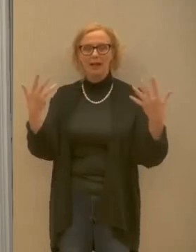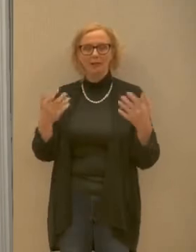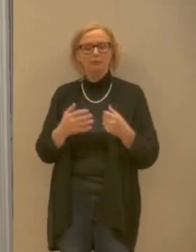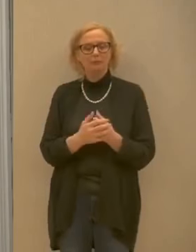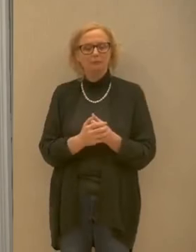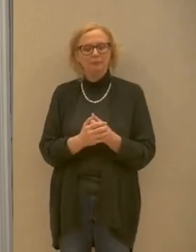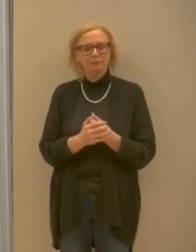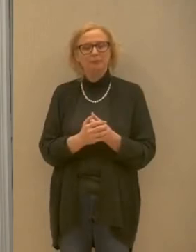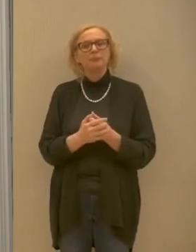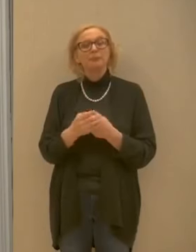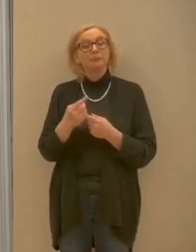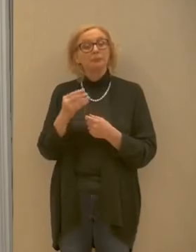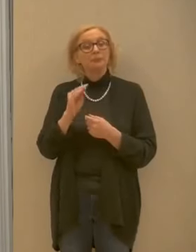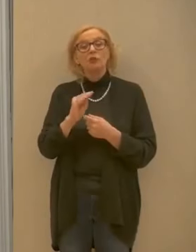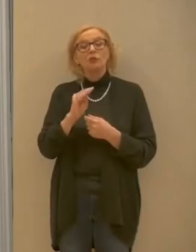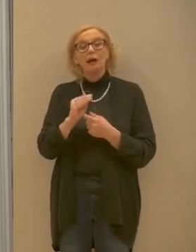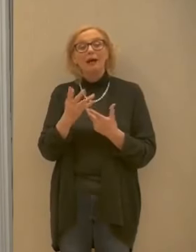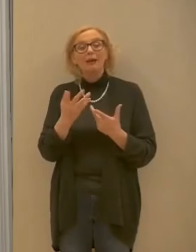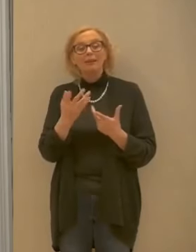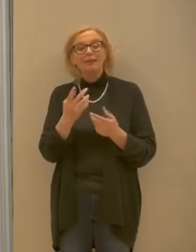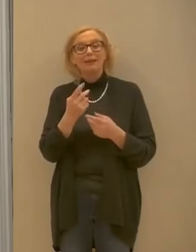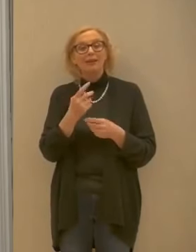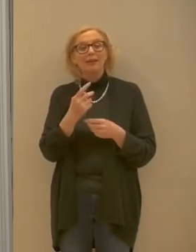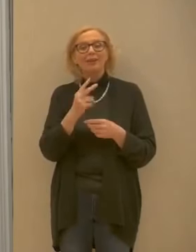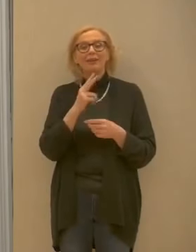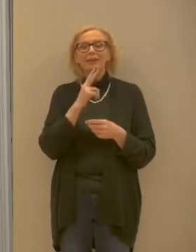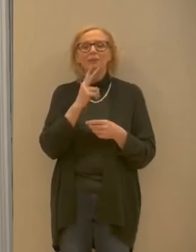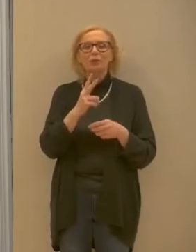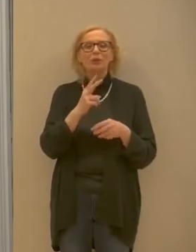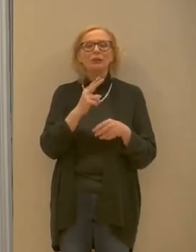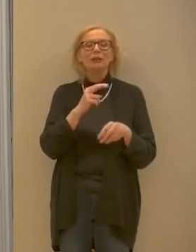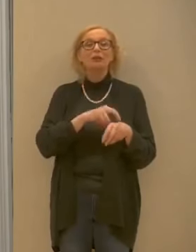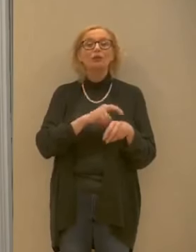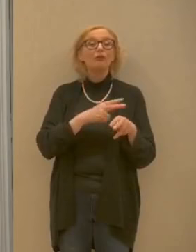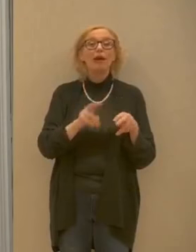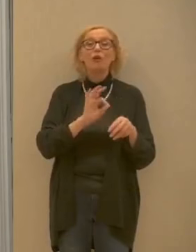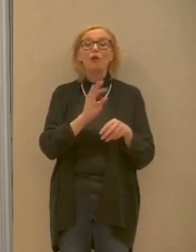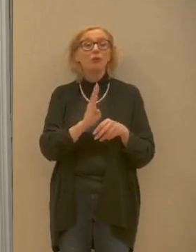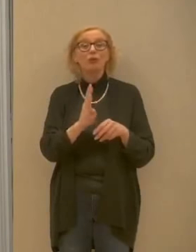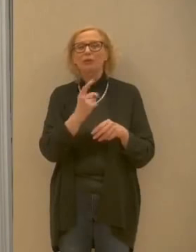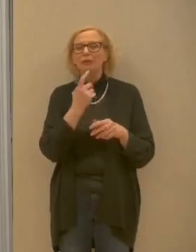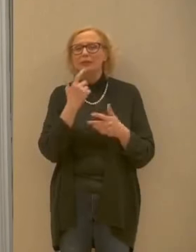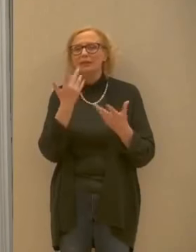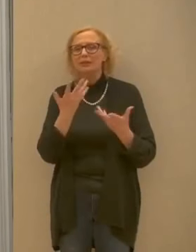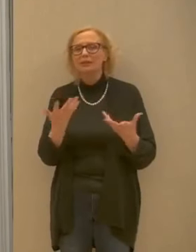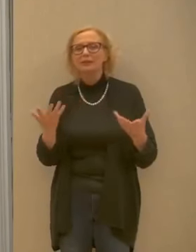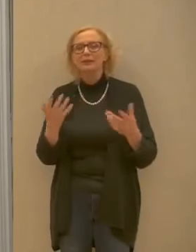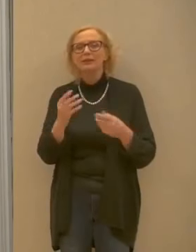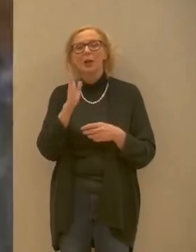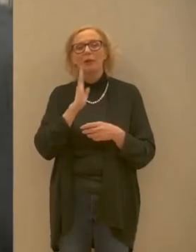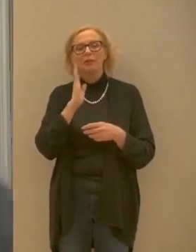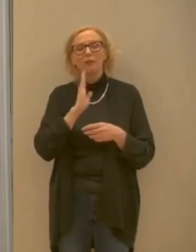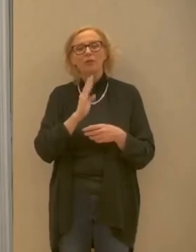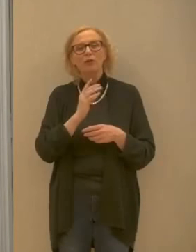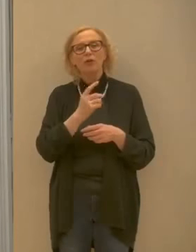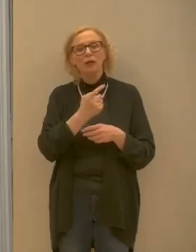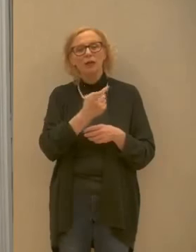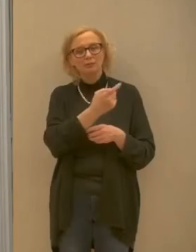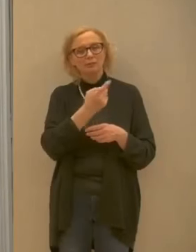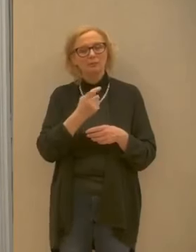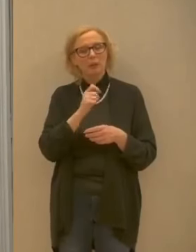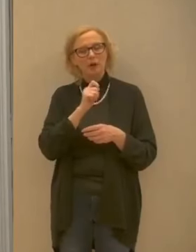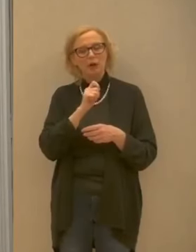a questa domanda possono rispondere o il dottor Ferro al dottor Bordon mi chiedo di avvicinarsi al microfono grazie